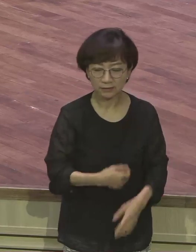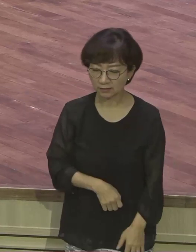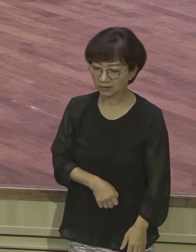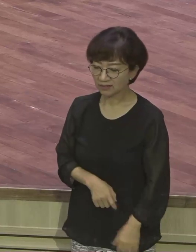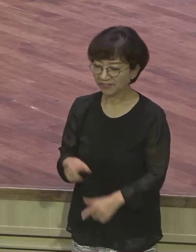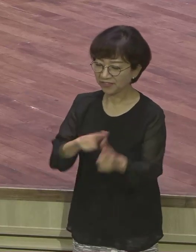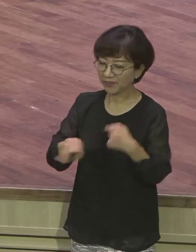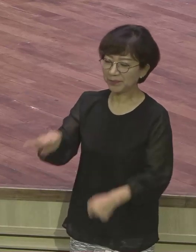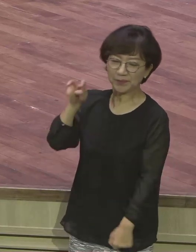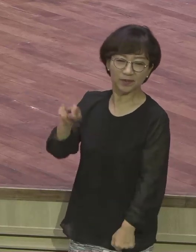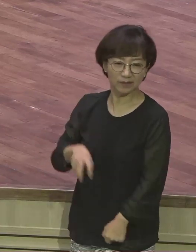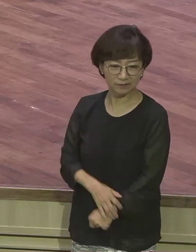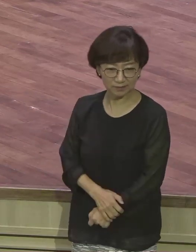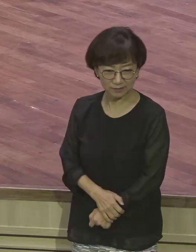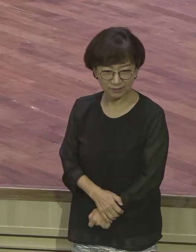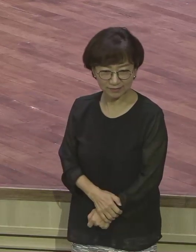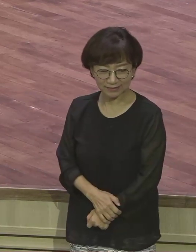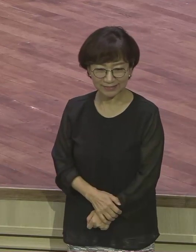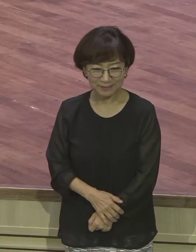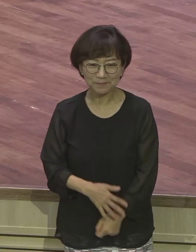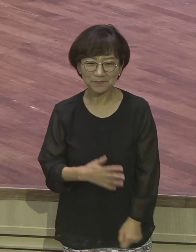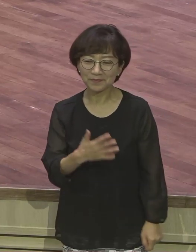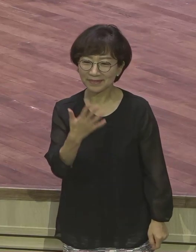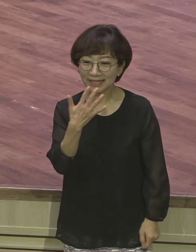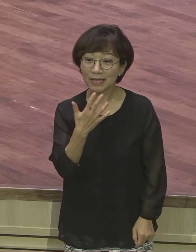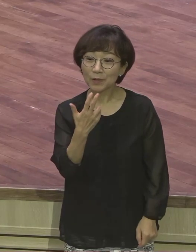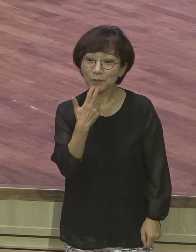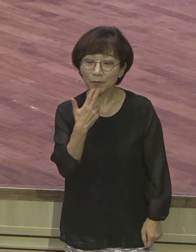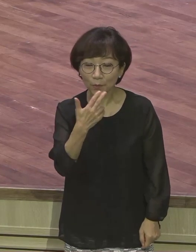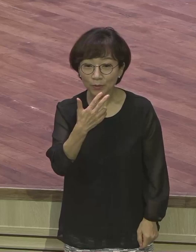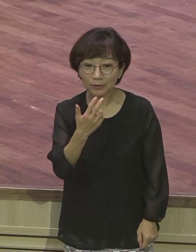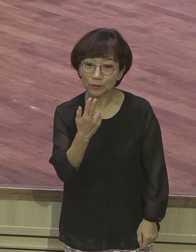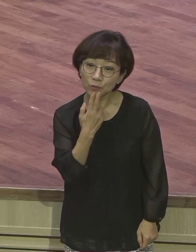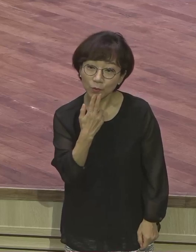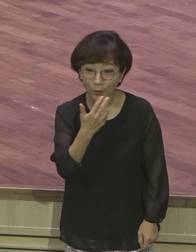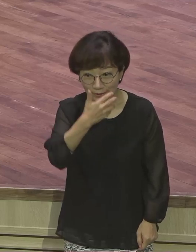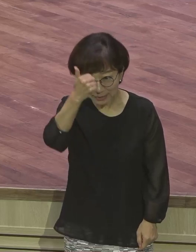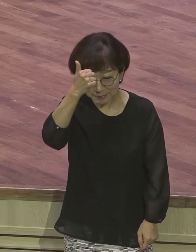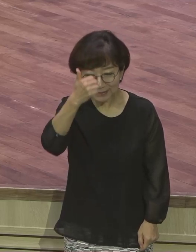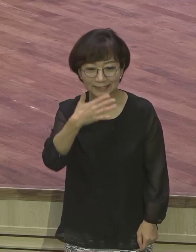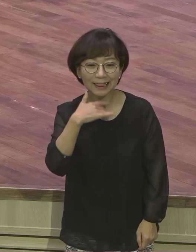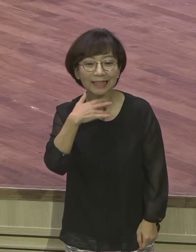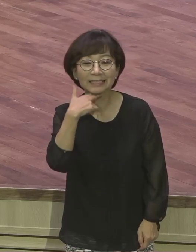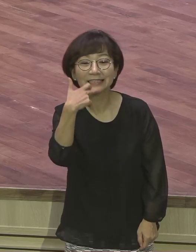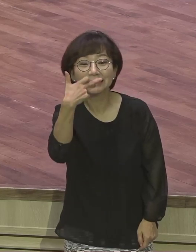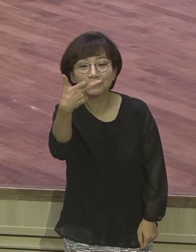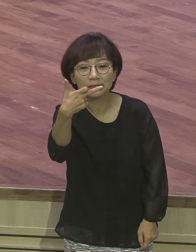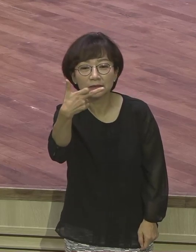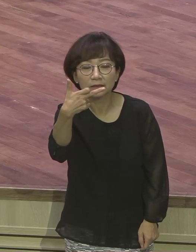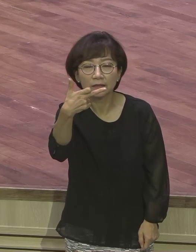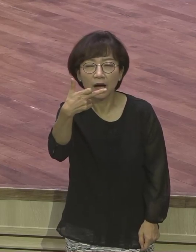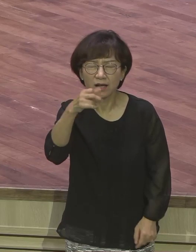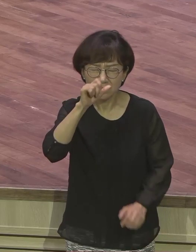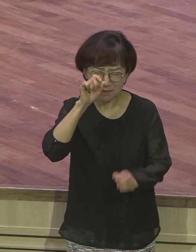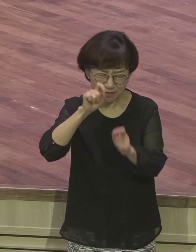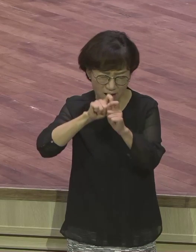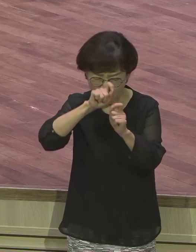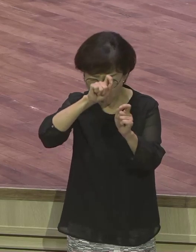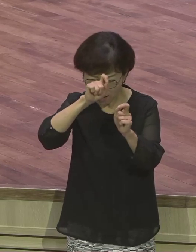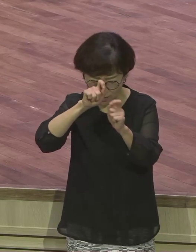17세입니다. 17세 17세 되었을 때 생에 잊을 수 없는 꿈을 꾸었습니다. 여기서 말하는 꿈은